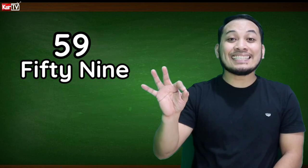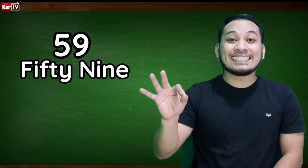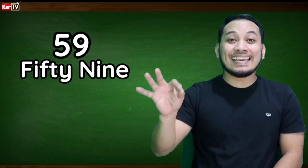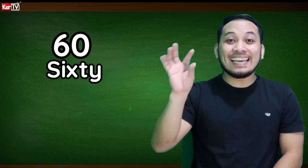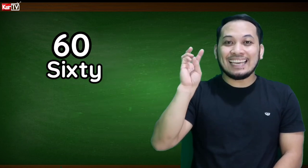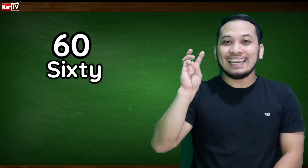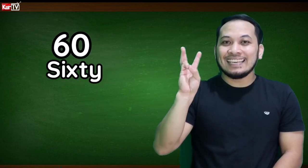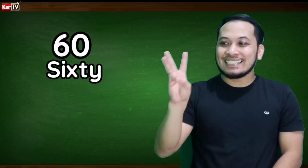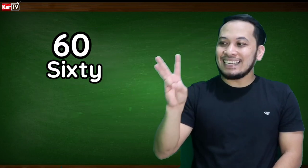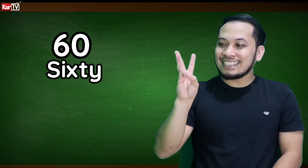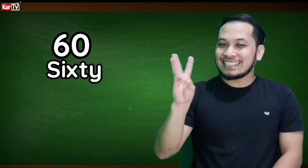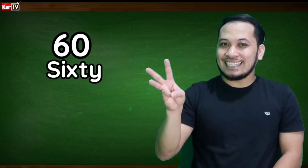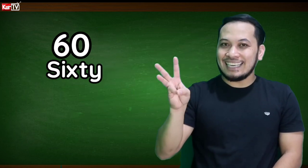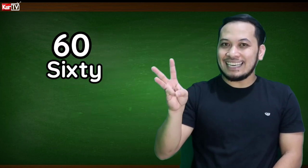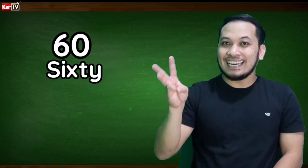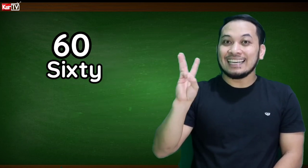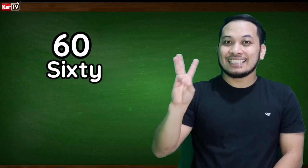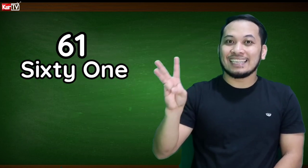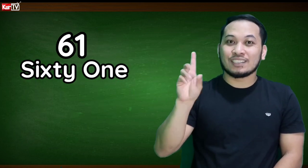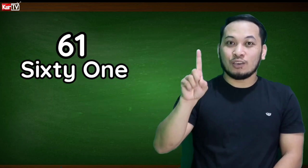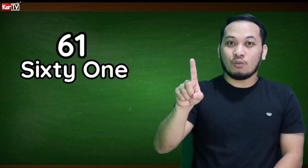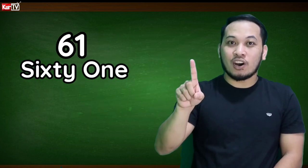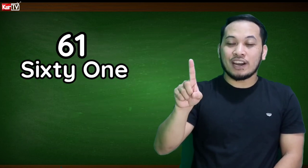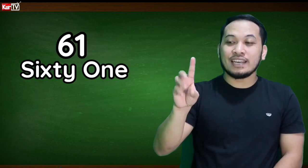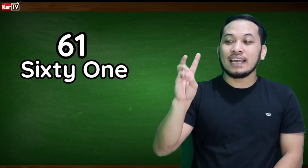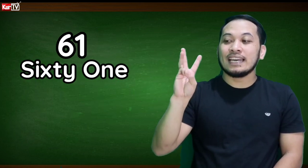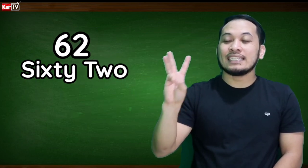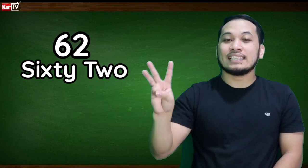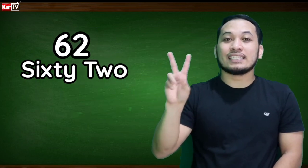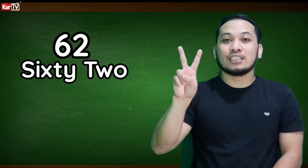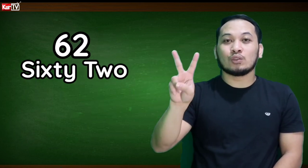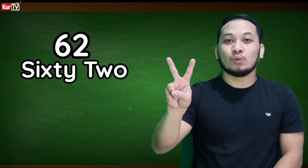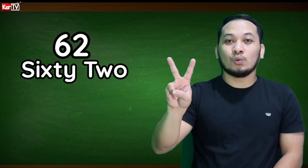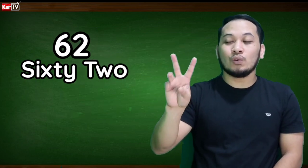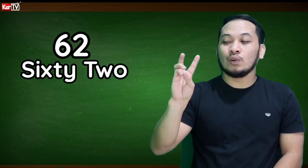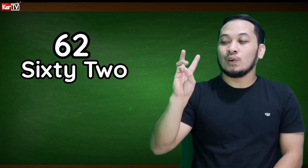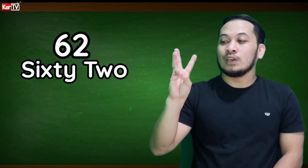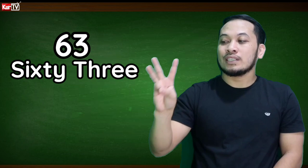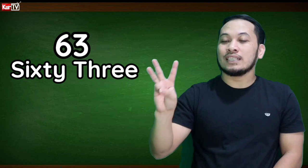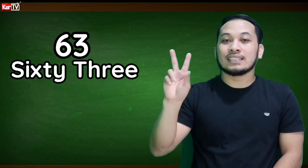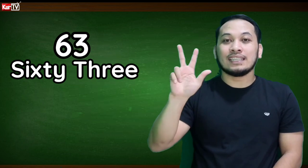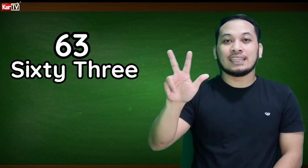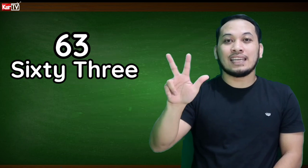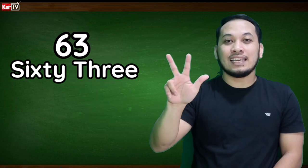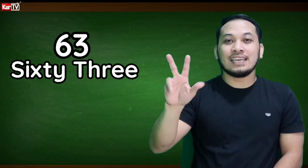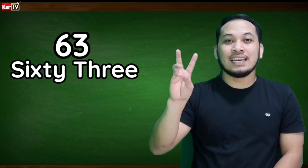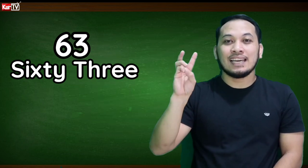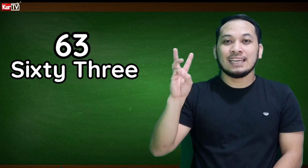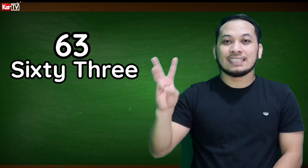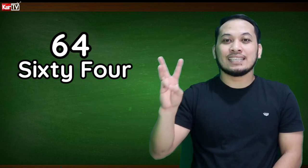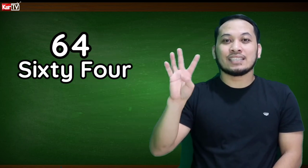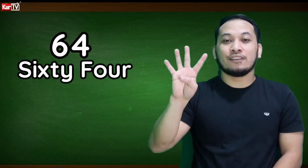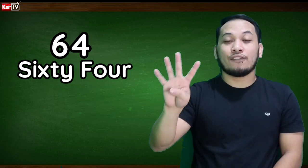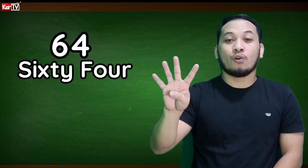60. 61, 62, 63, 64,